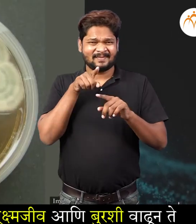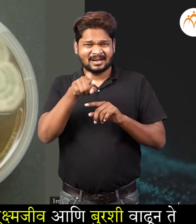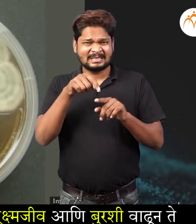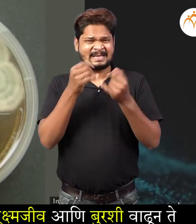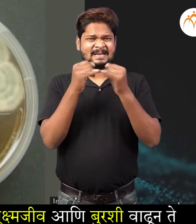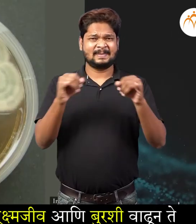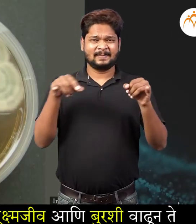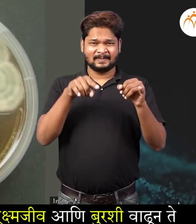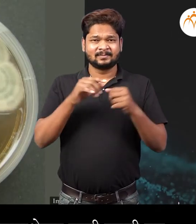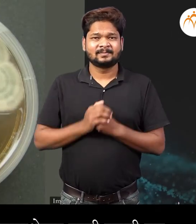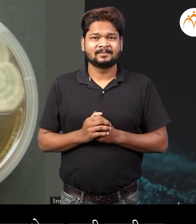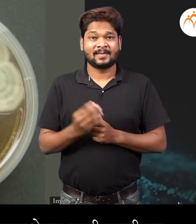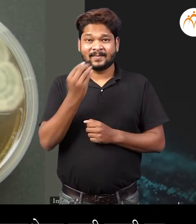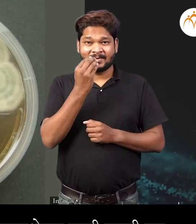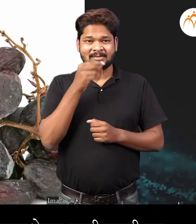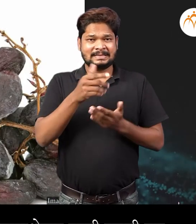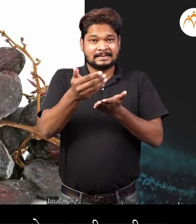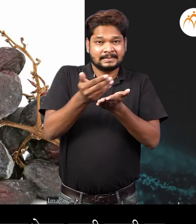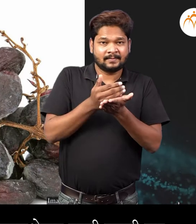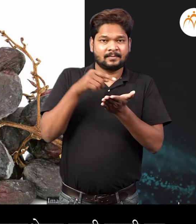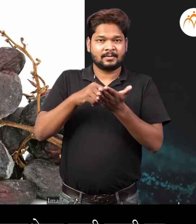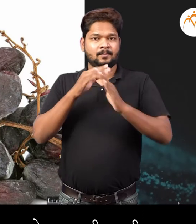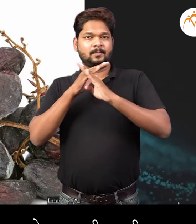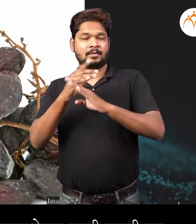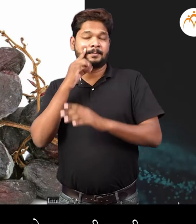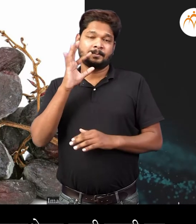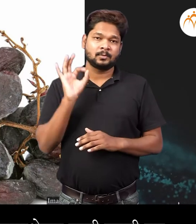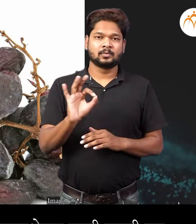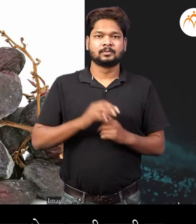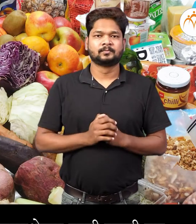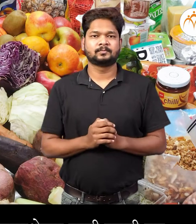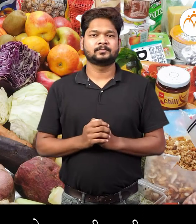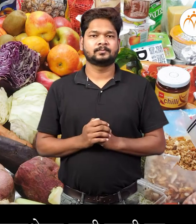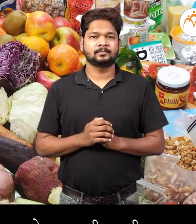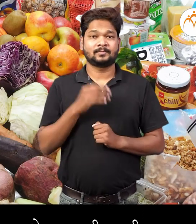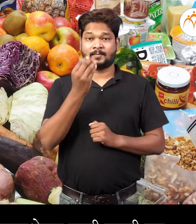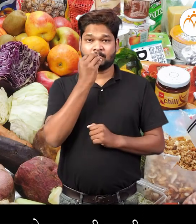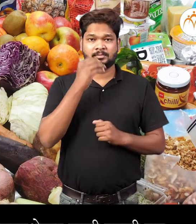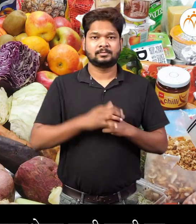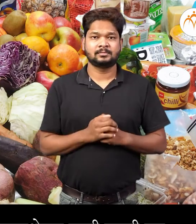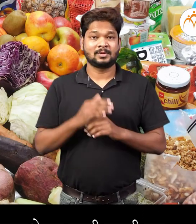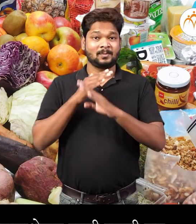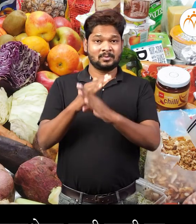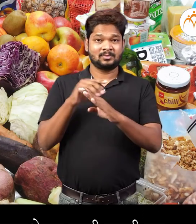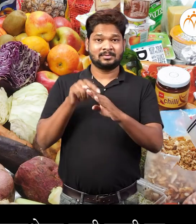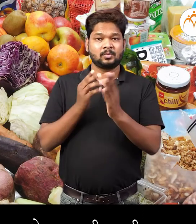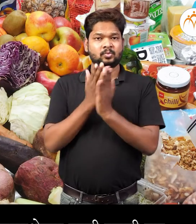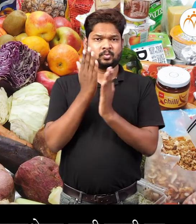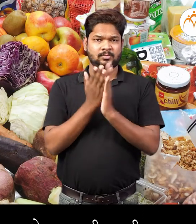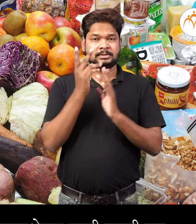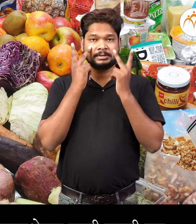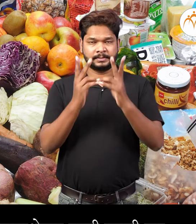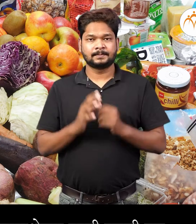खराब होते मणून अन्न रक्षण गरजेचे आई आता अन्न सुरक्षेचा काई पद्धती बगु